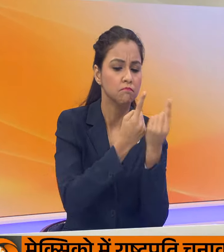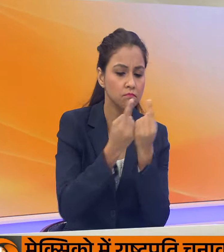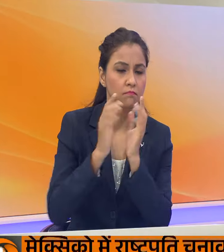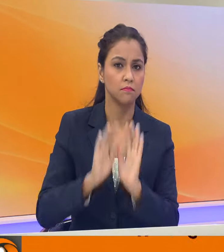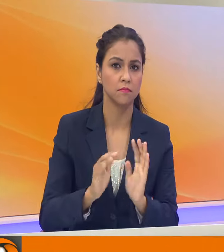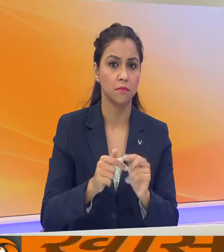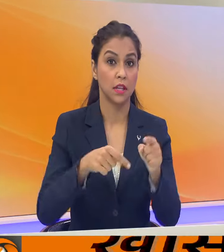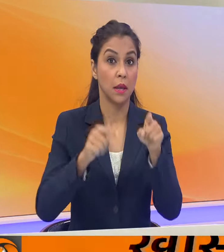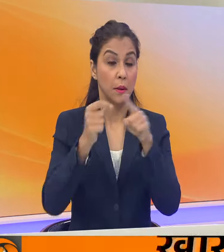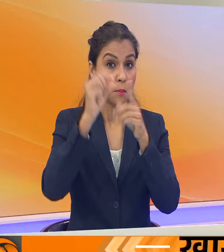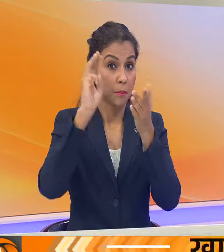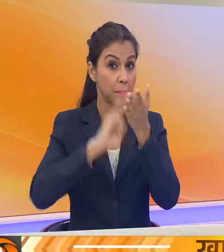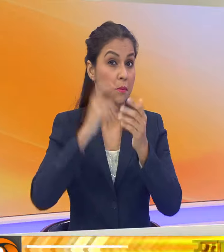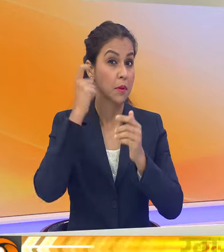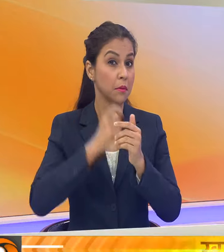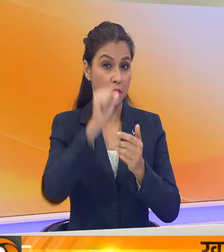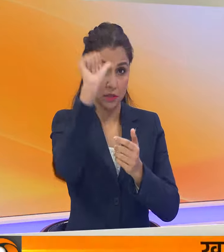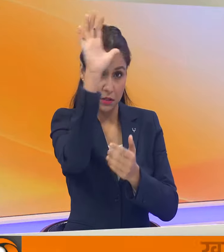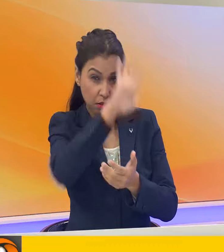गया